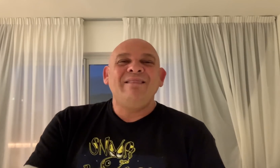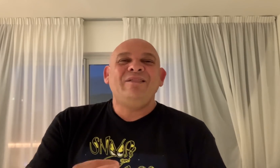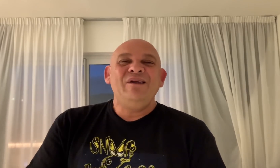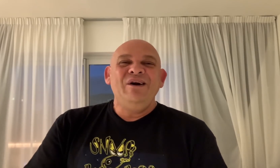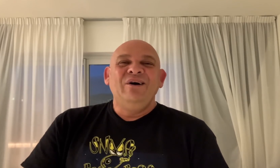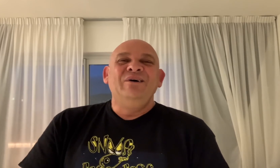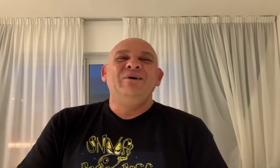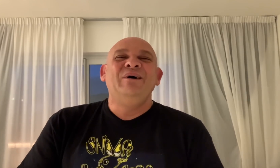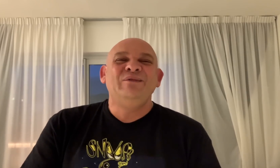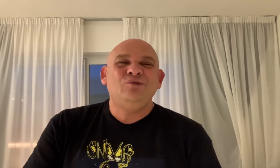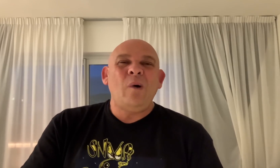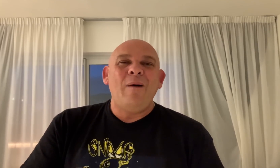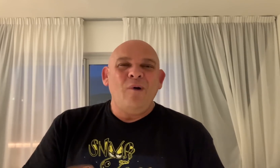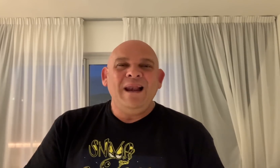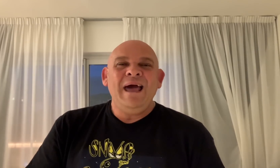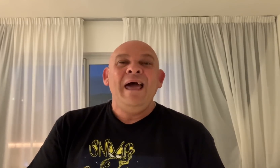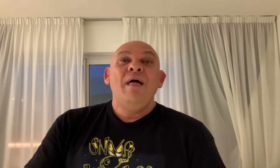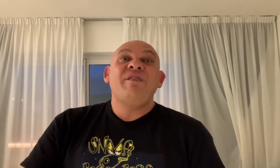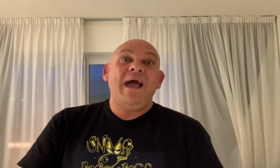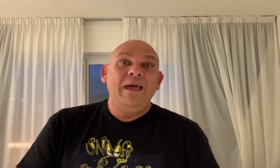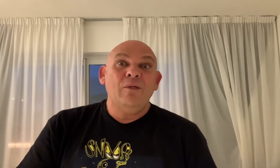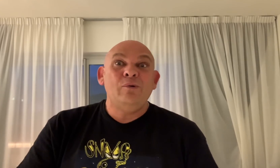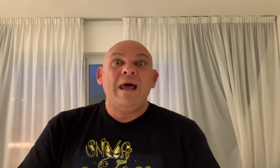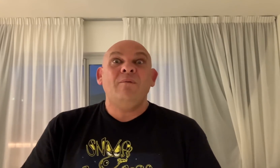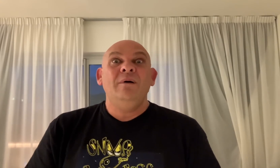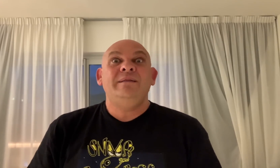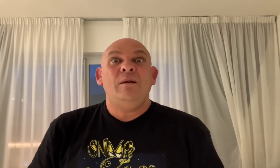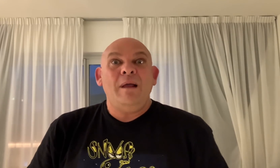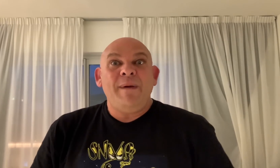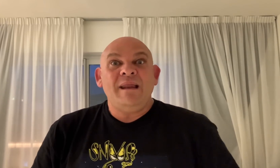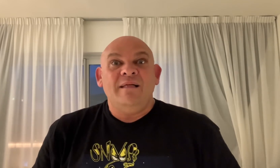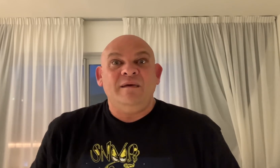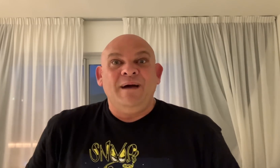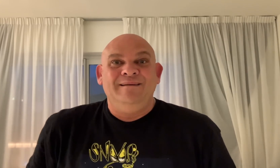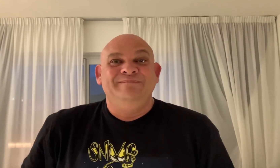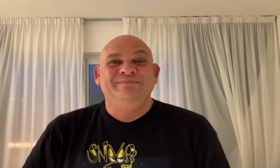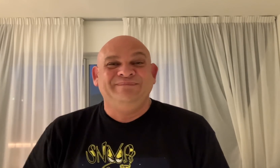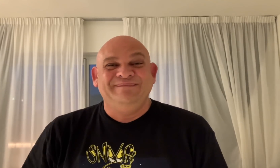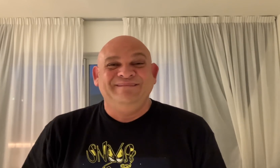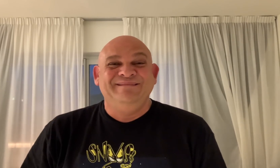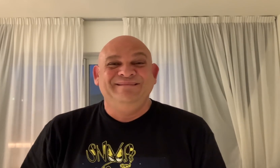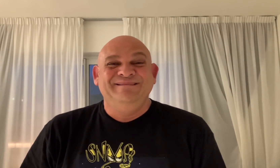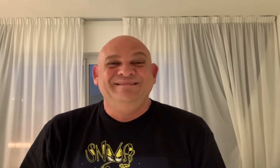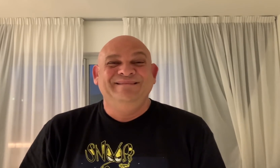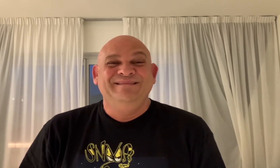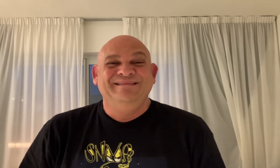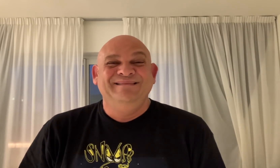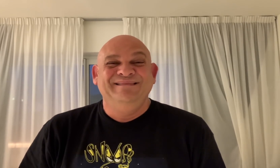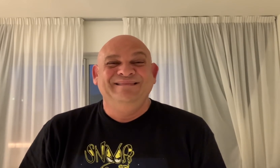Antonio, tu abuela se ha caído de un árbol y tiene una pierna lastimada. No, no, no, no.